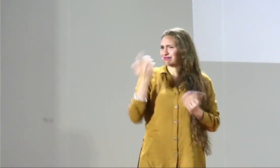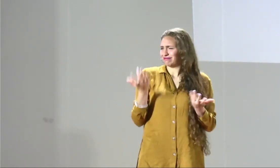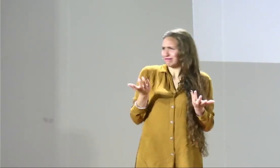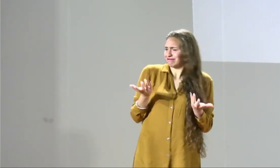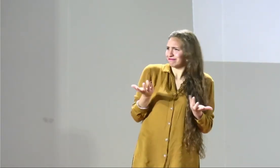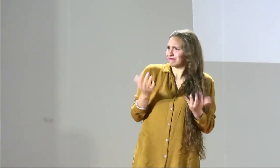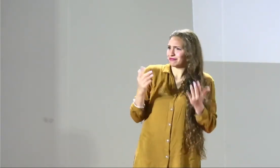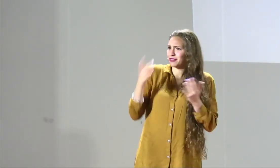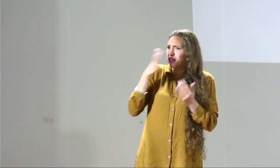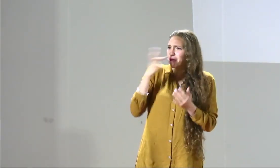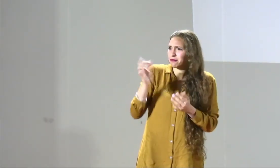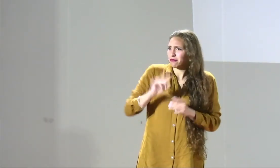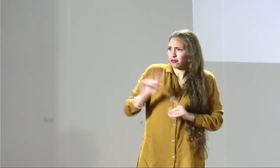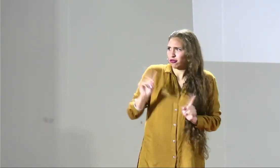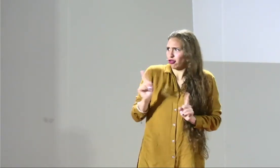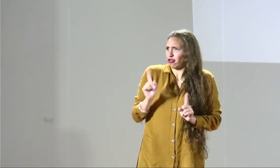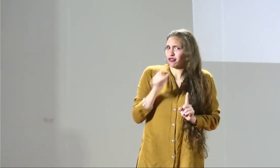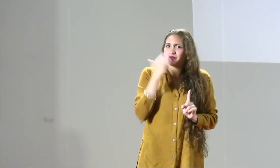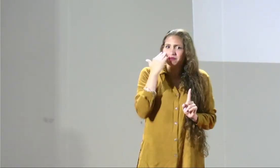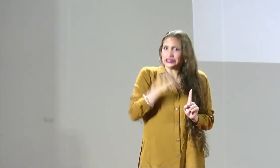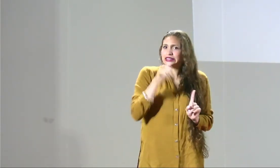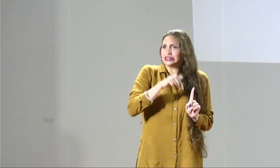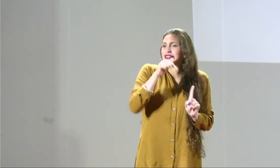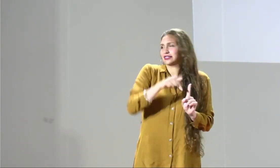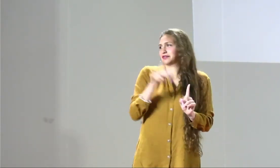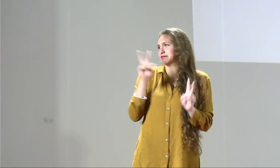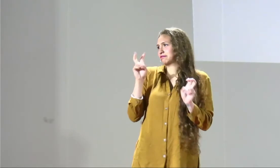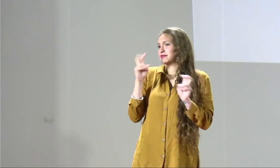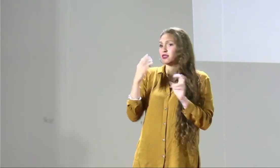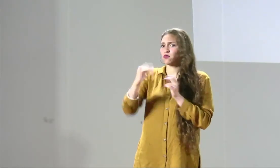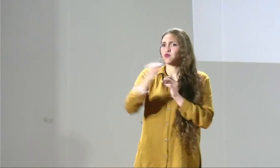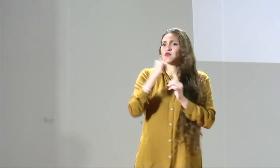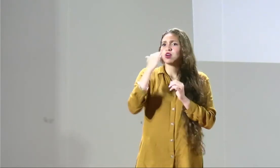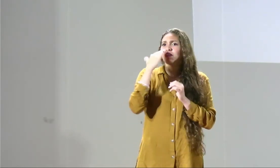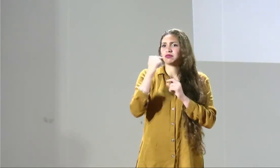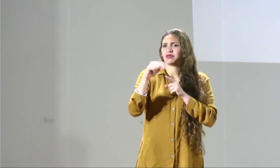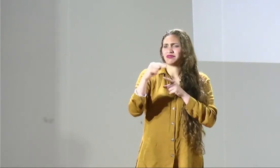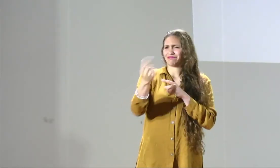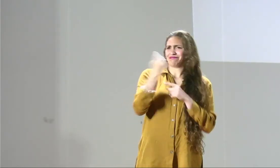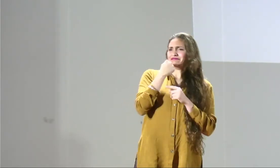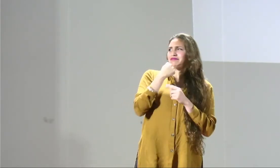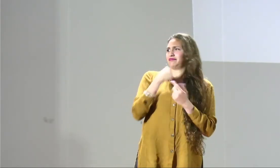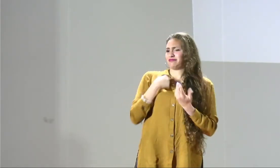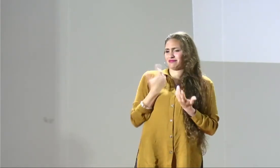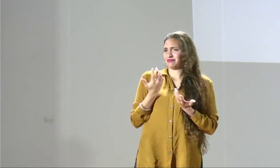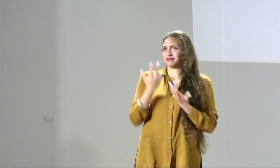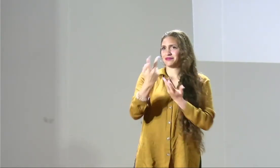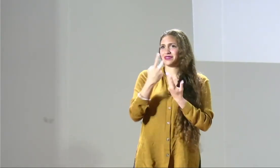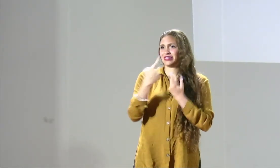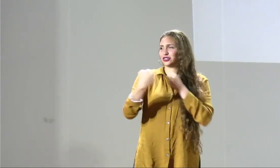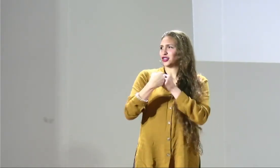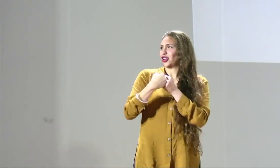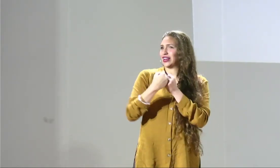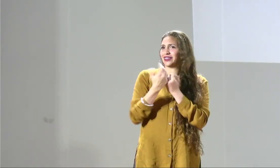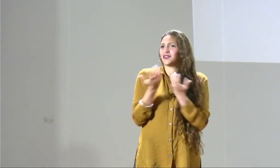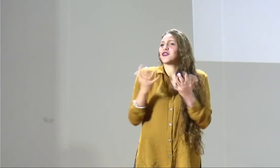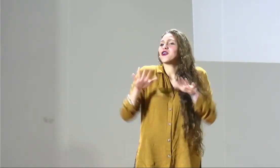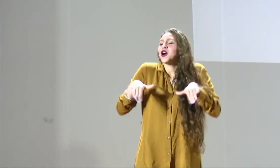pero los hombres sí pueden variar y pueden hacer múltiples cosas, pero a las mujeres sí se nos denuncia y se nos juzga